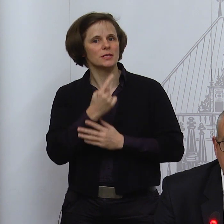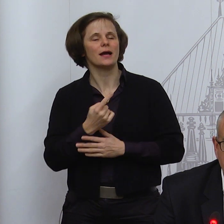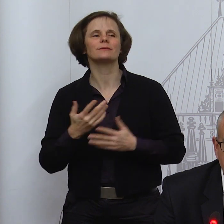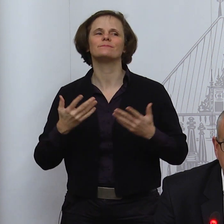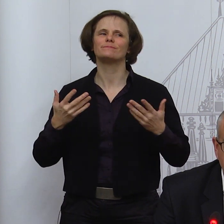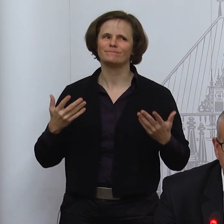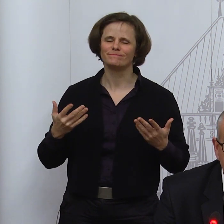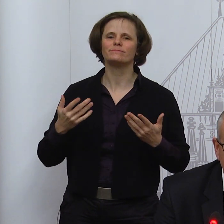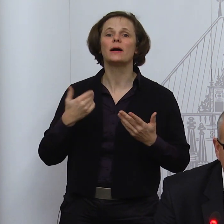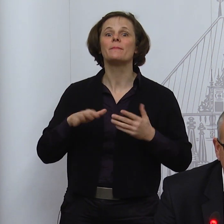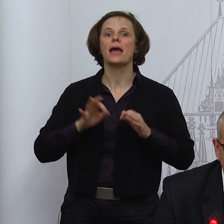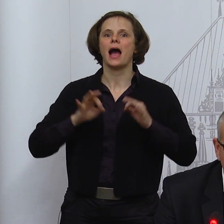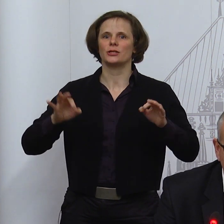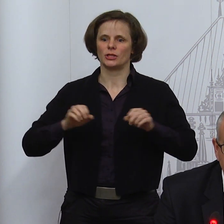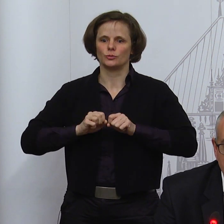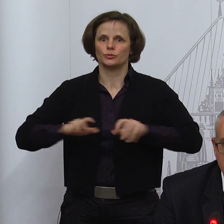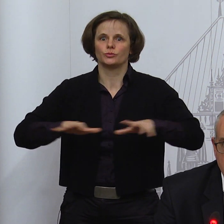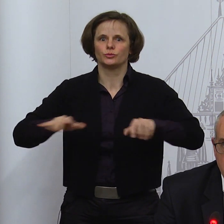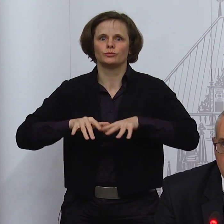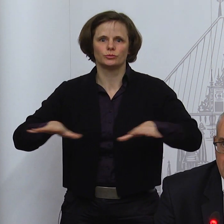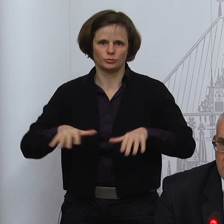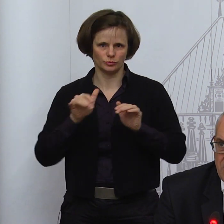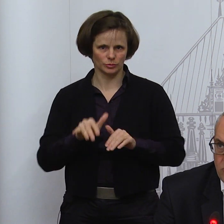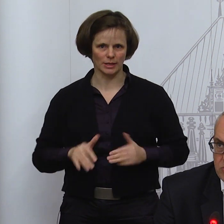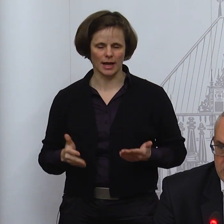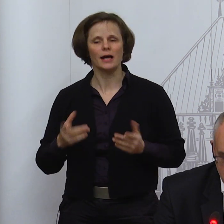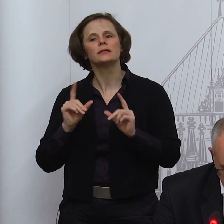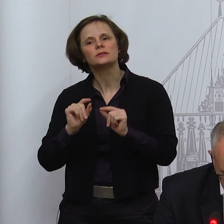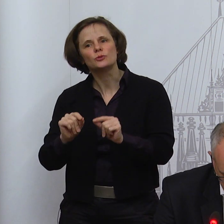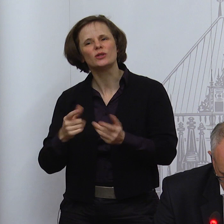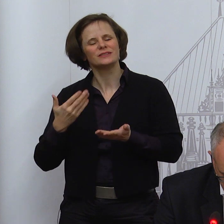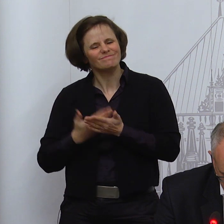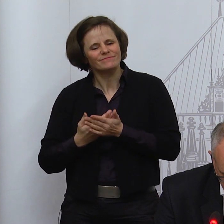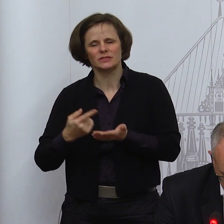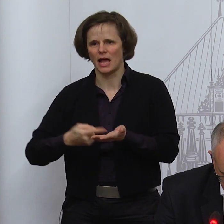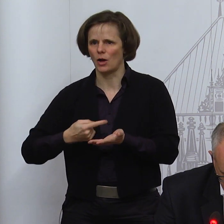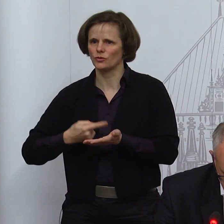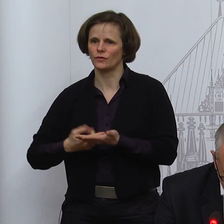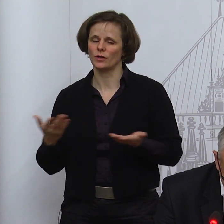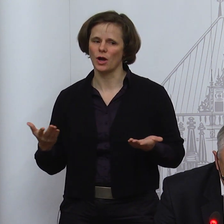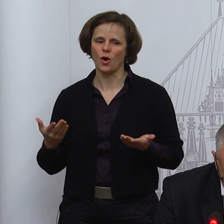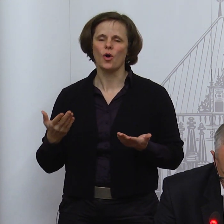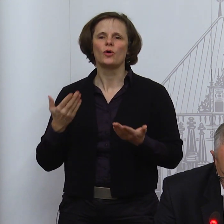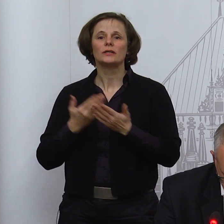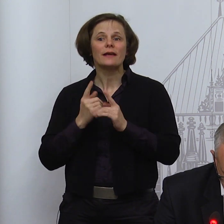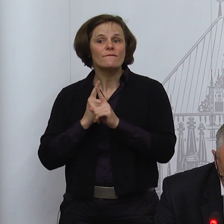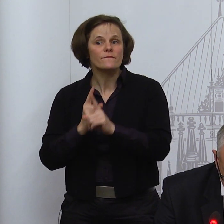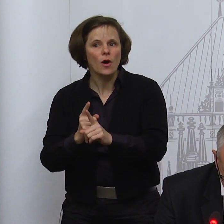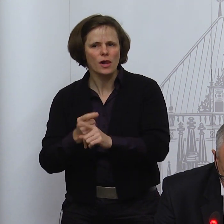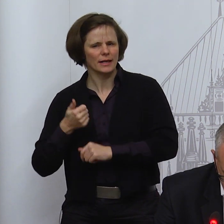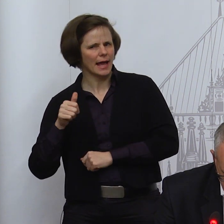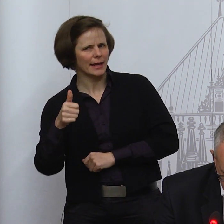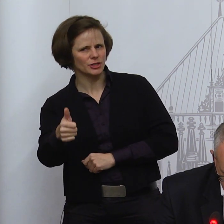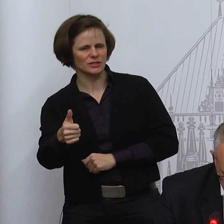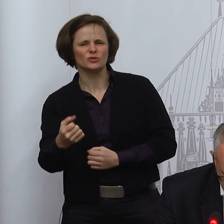Und das ist eine Herausforderung, deren Ausmaß und Folgen noch schwer abzuschätzen ist und